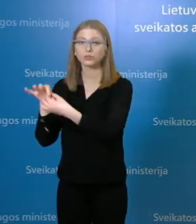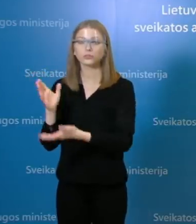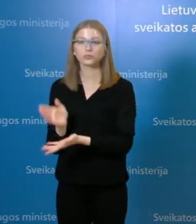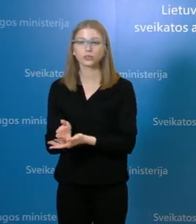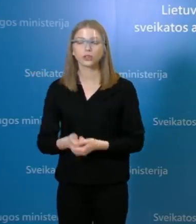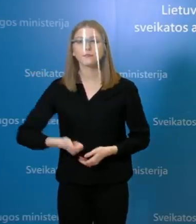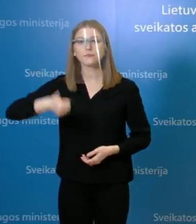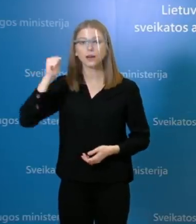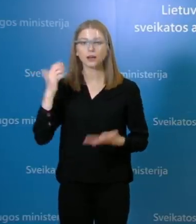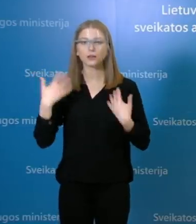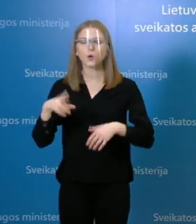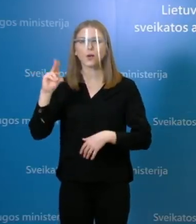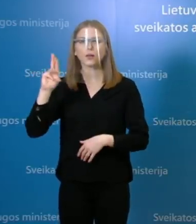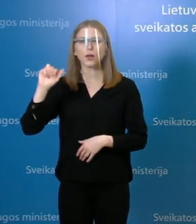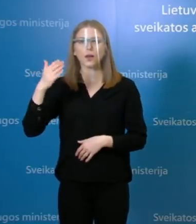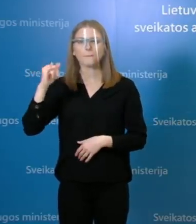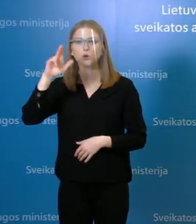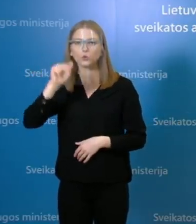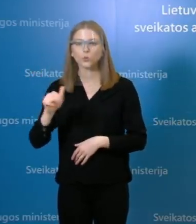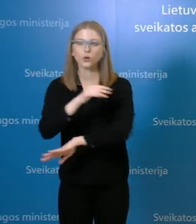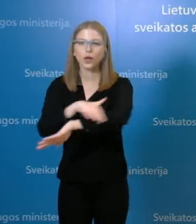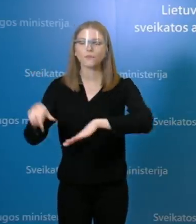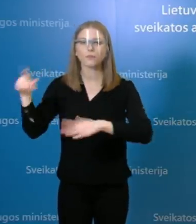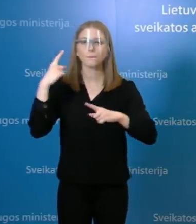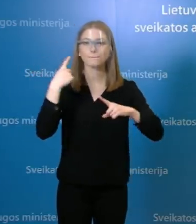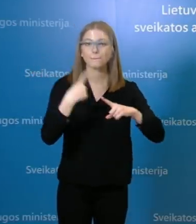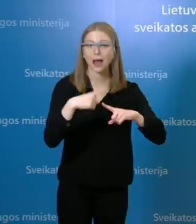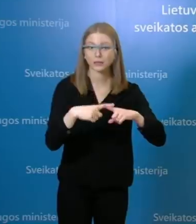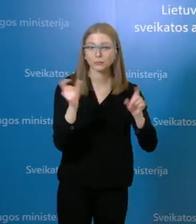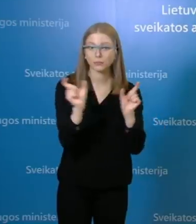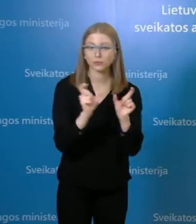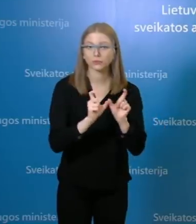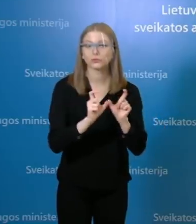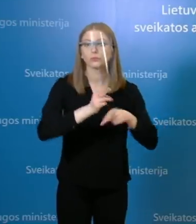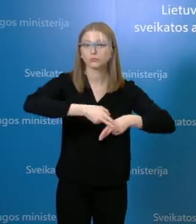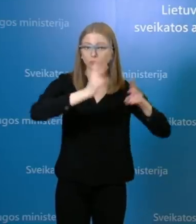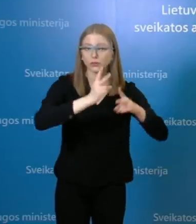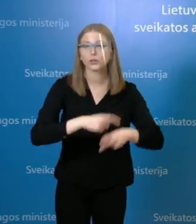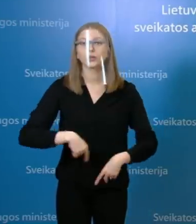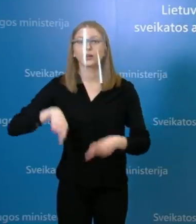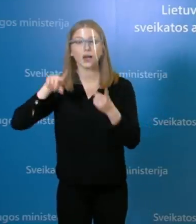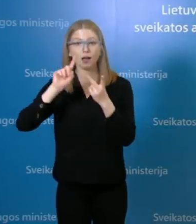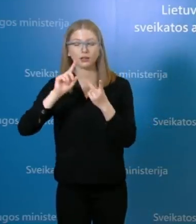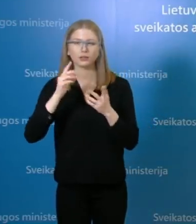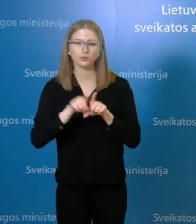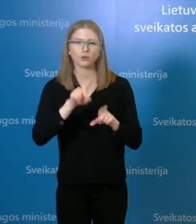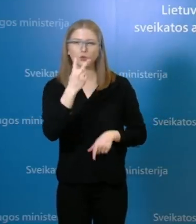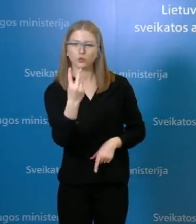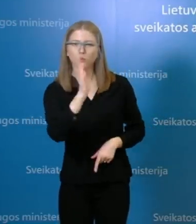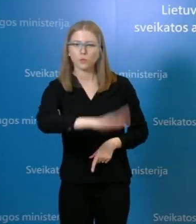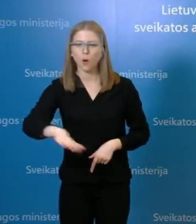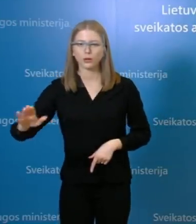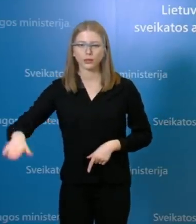keramikų gatvės maksimos darbuotojas, bei 2 mokslyviai. Taip pat vienas per vakardieną